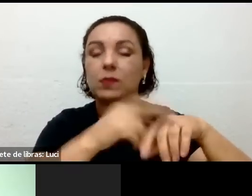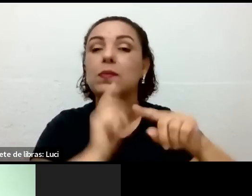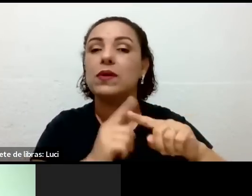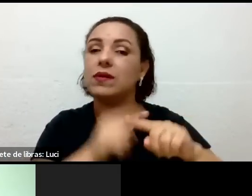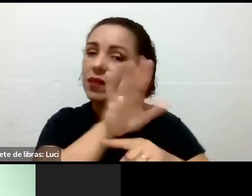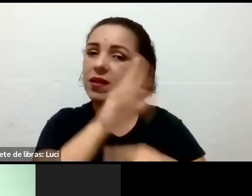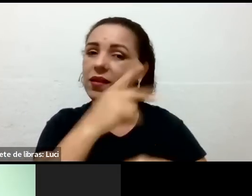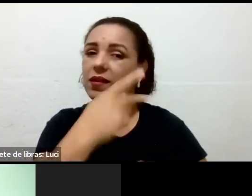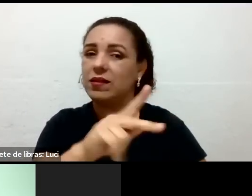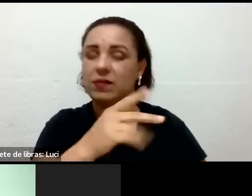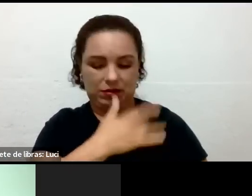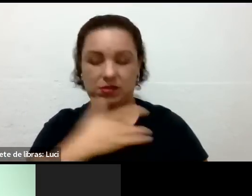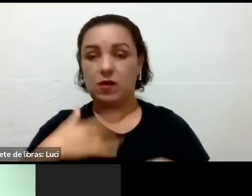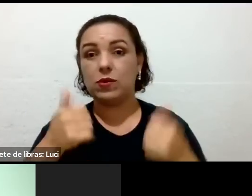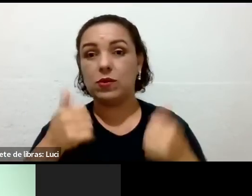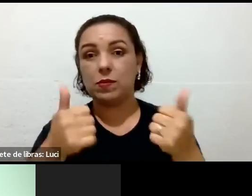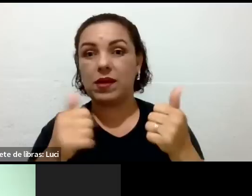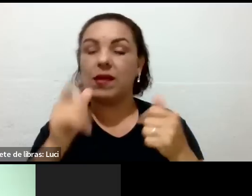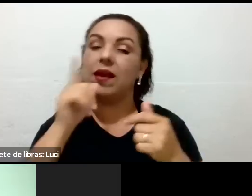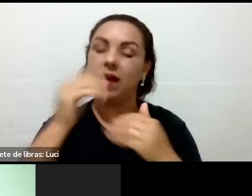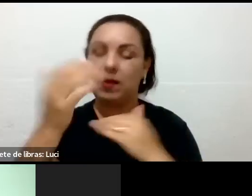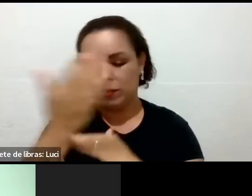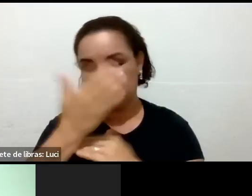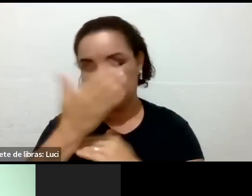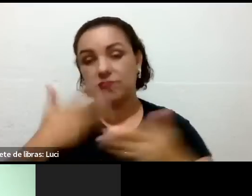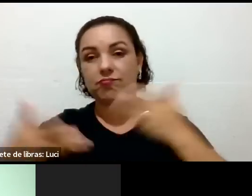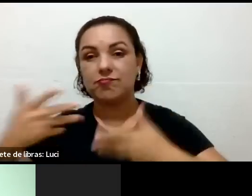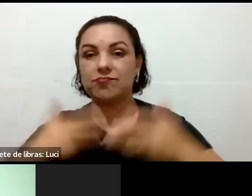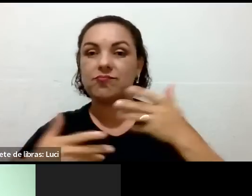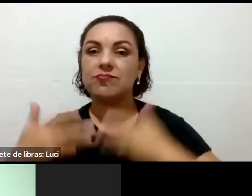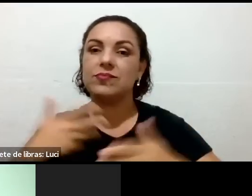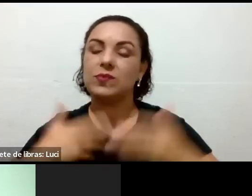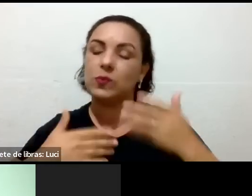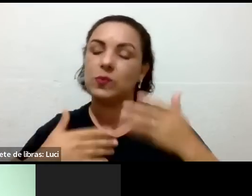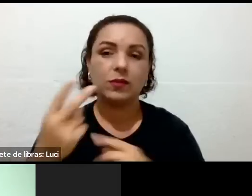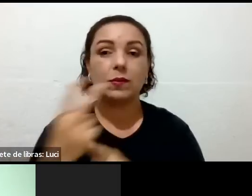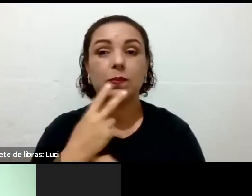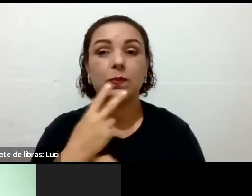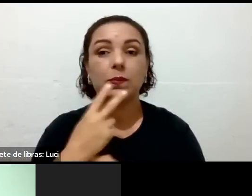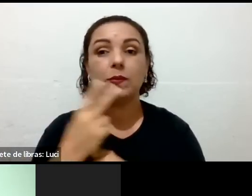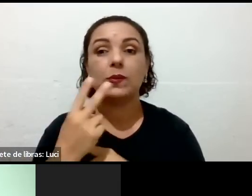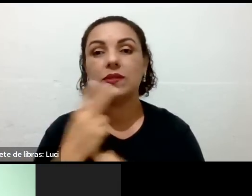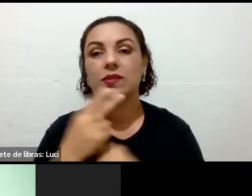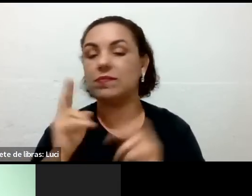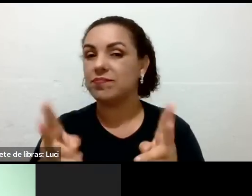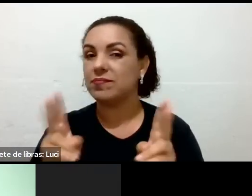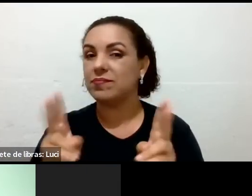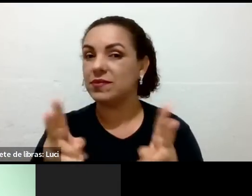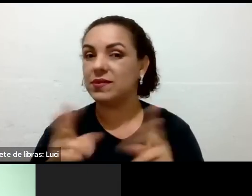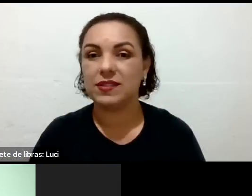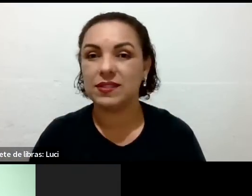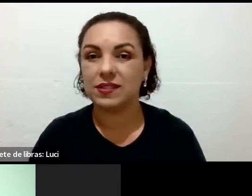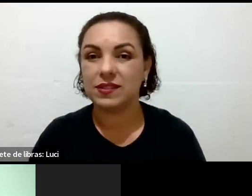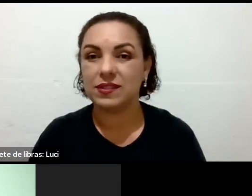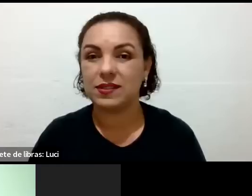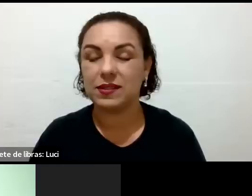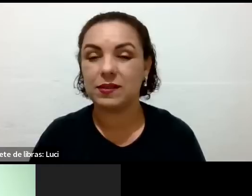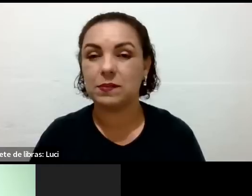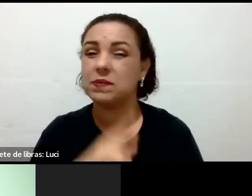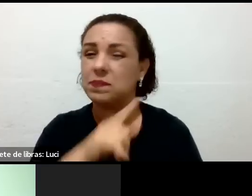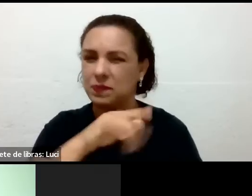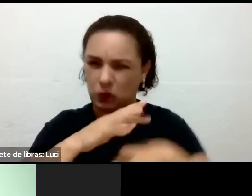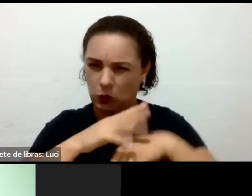E eu tenho 16 anos que eu não pego gripe. Que todo mundo pega uma, duas vezes no ano. Tem gente que não pega, mas a maioria pega.